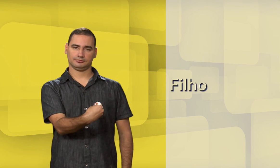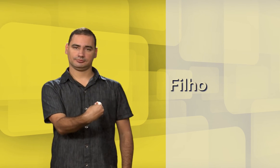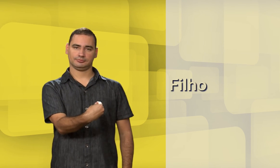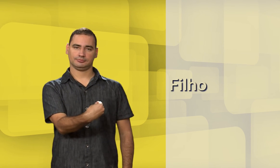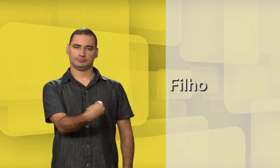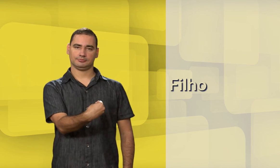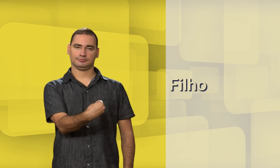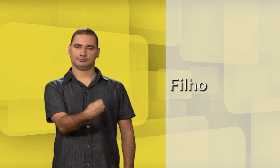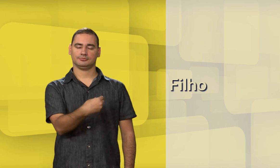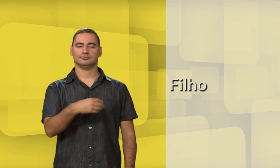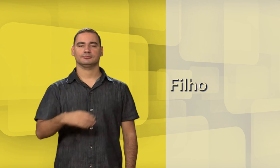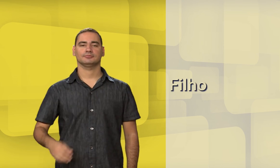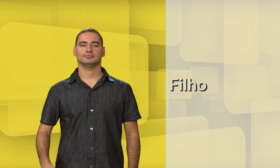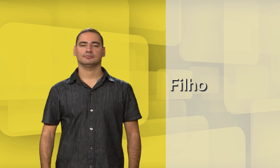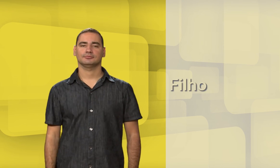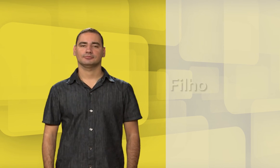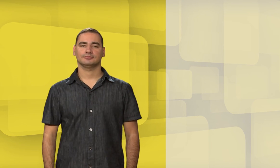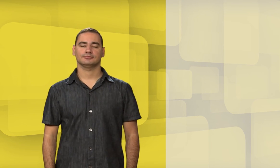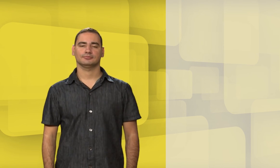Filho